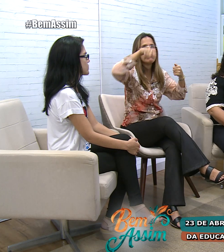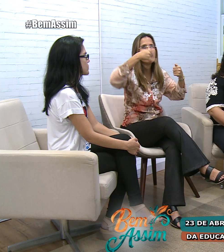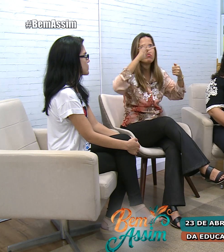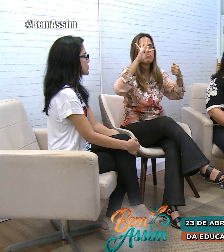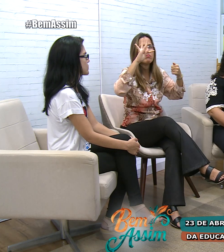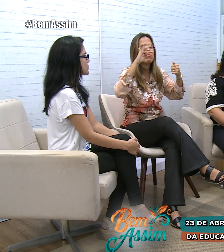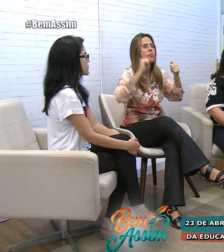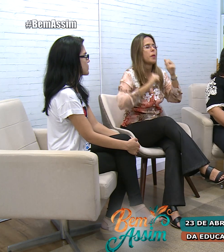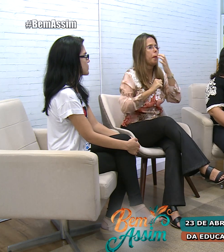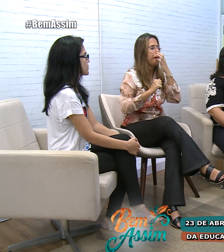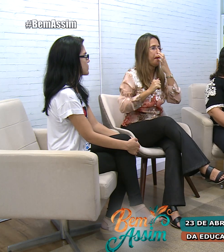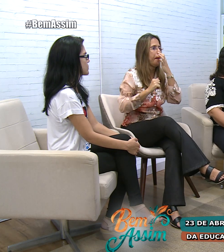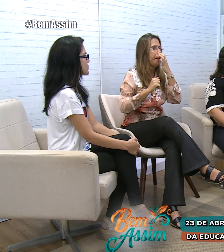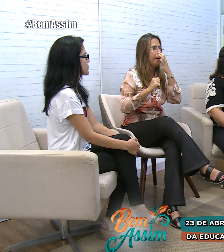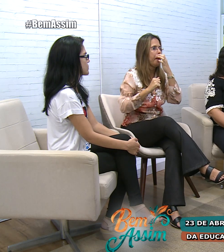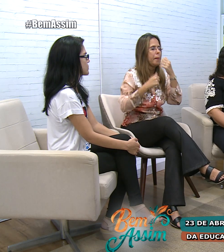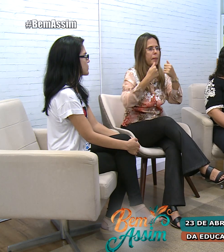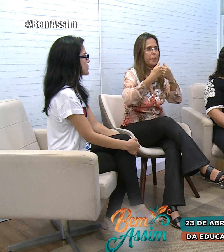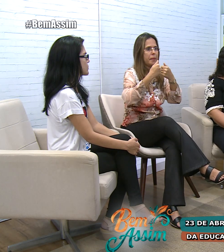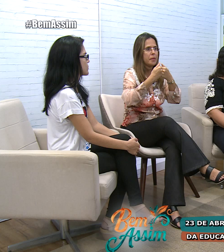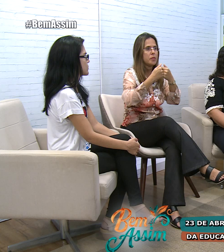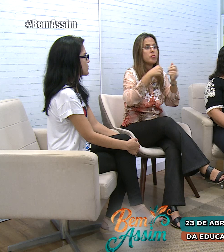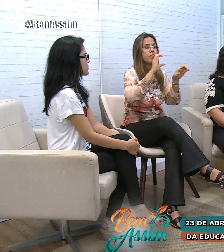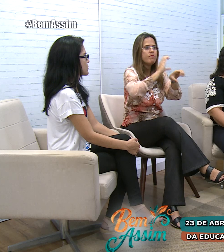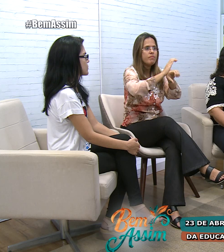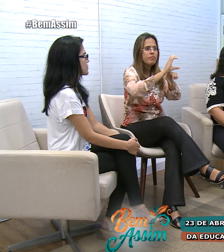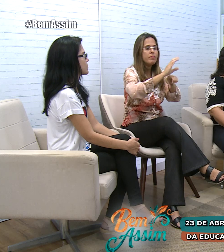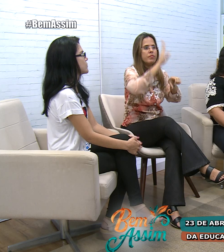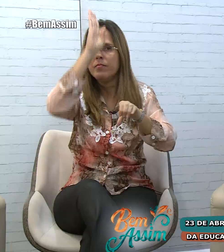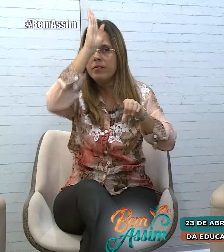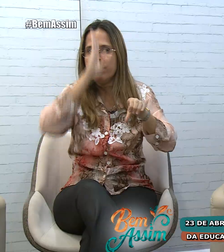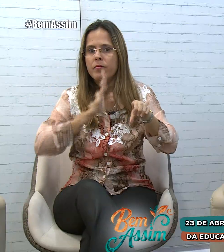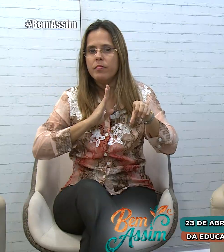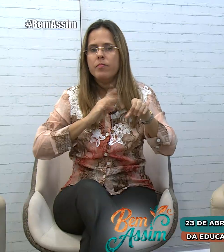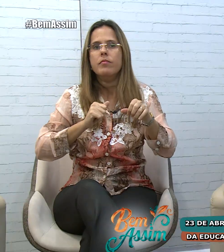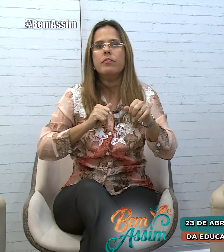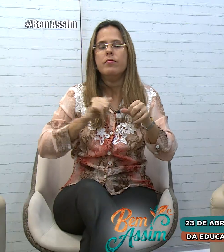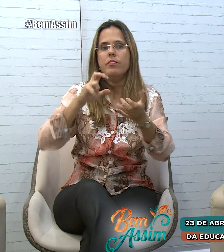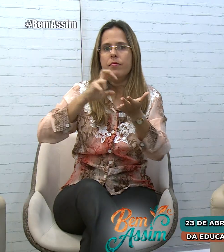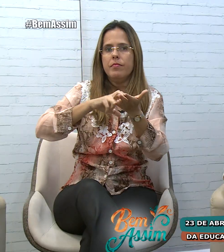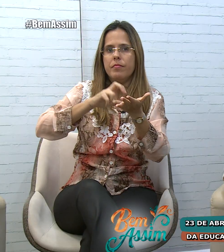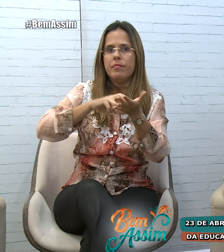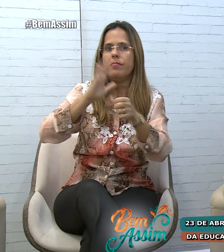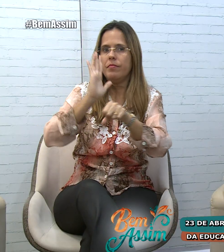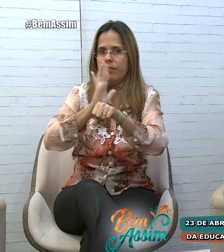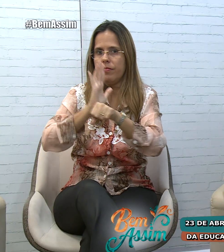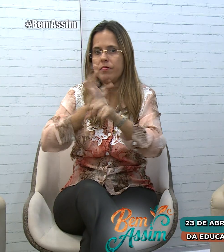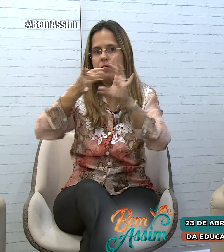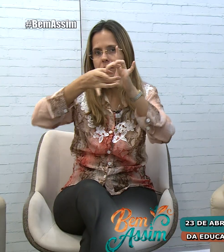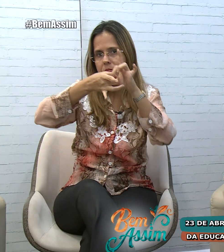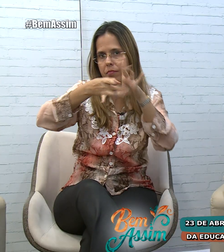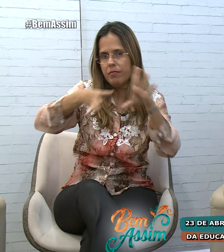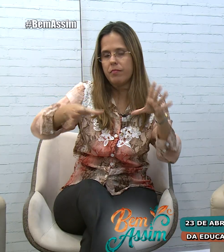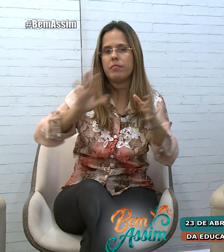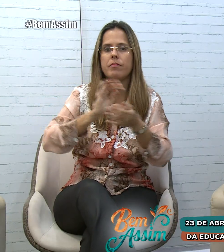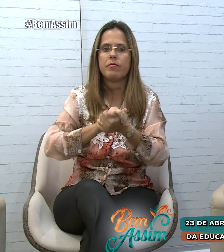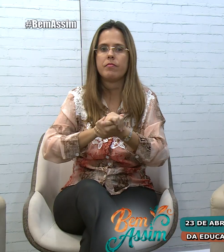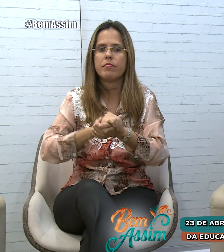Amélia Rosa. E os cursos lá são gratuitos, funcionam de manhã e à tarde. E aberta toda a comunidade lá. E também a gente tem na